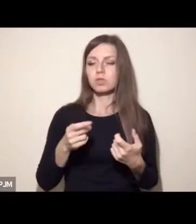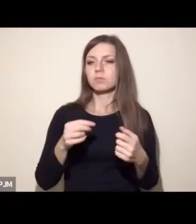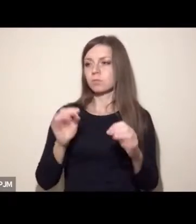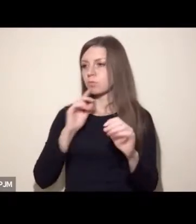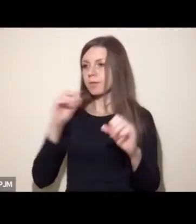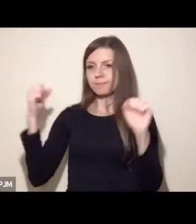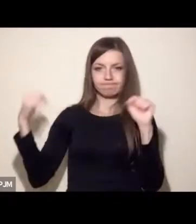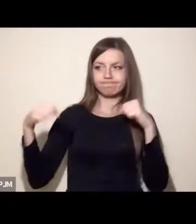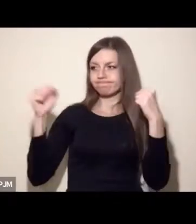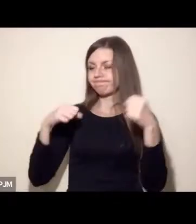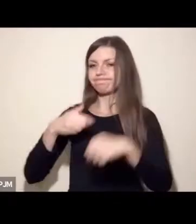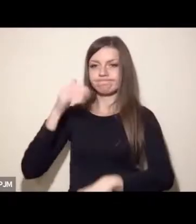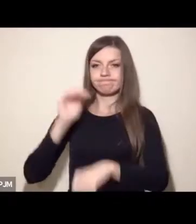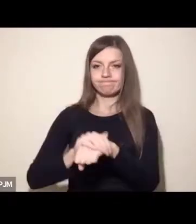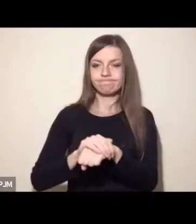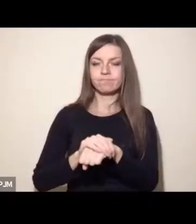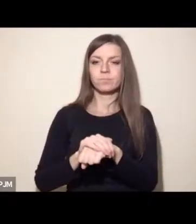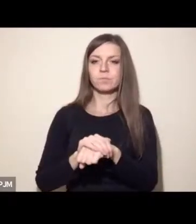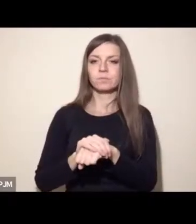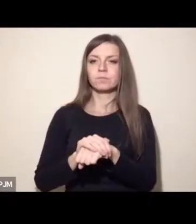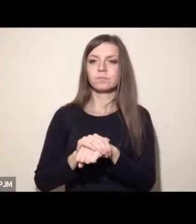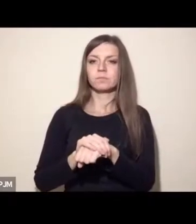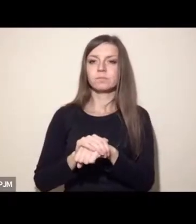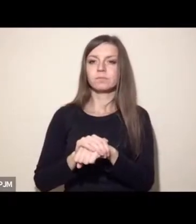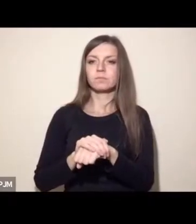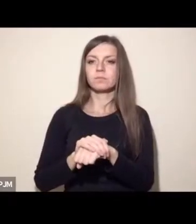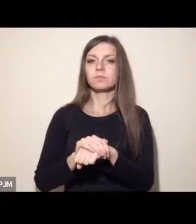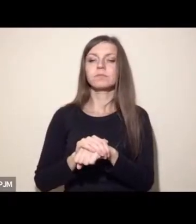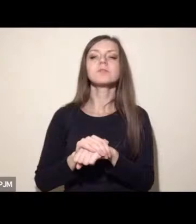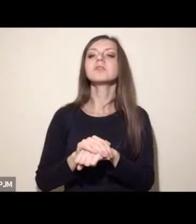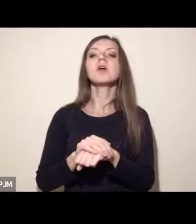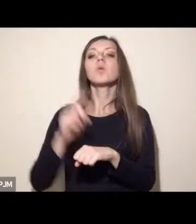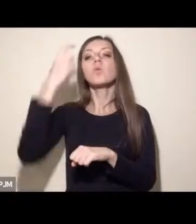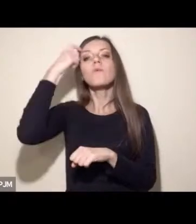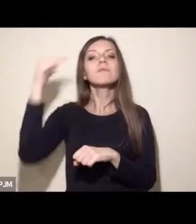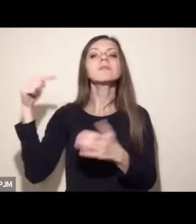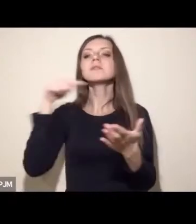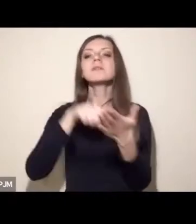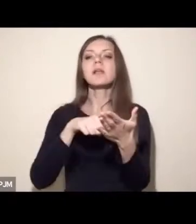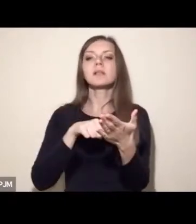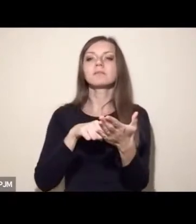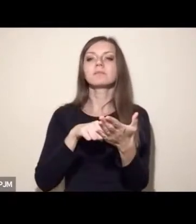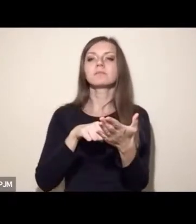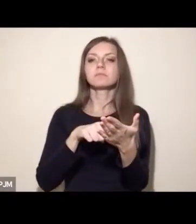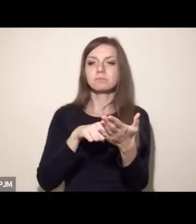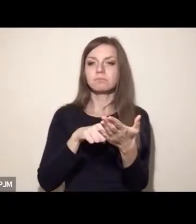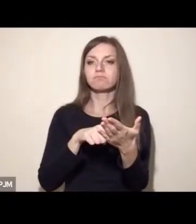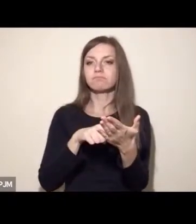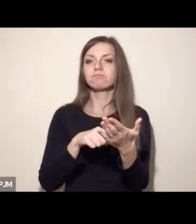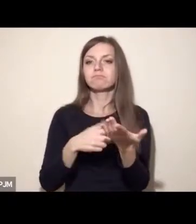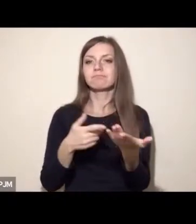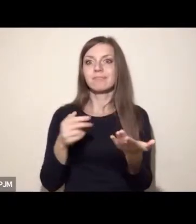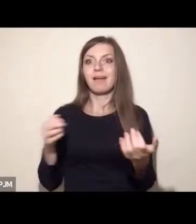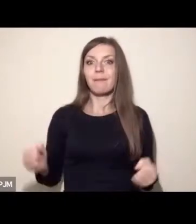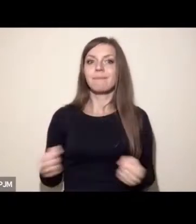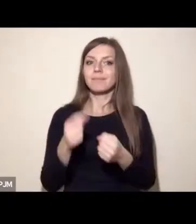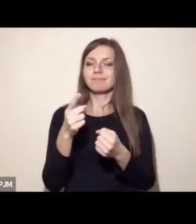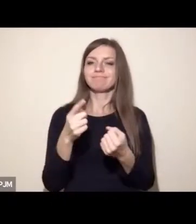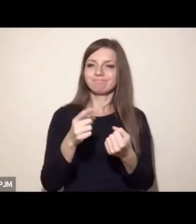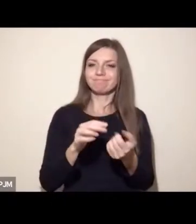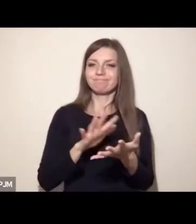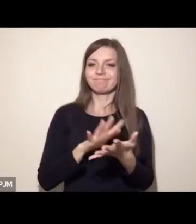inaczej mówiąc, do tego, że długoterminowym celem jest właśnie ewolucja, tak, aby ewolucję